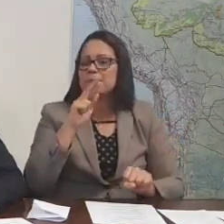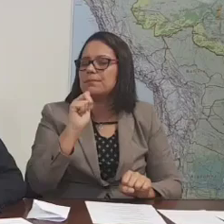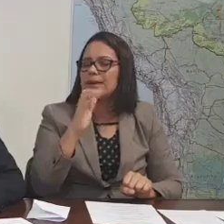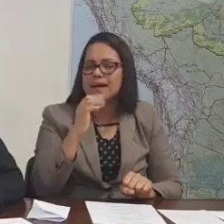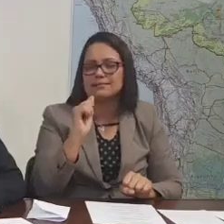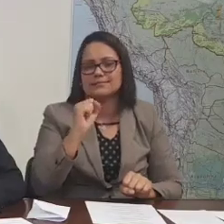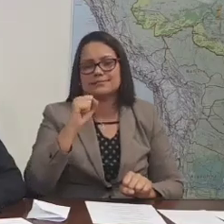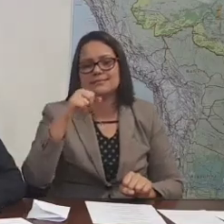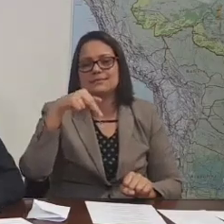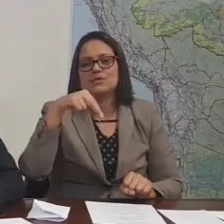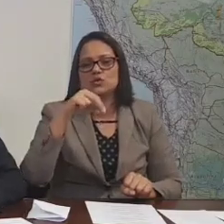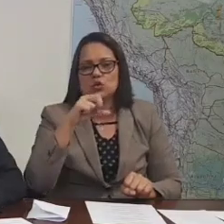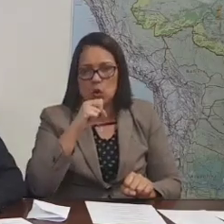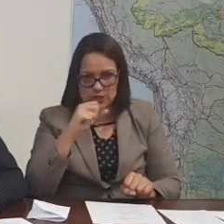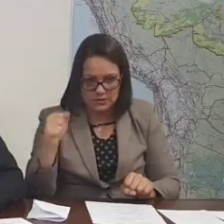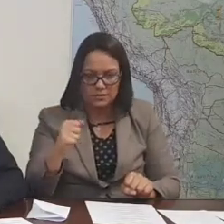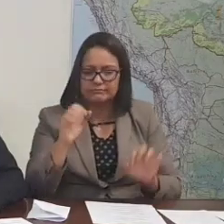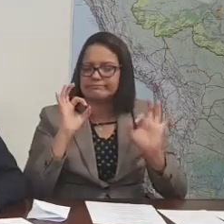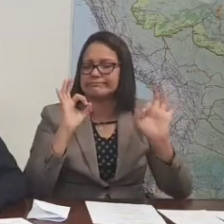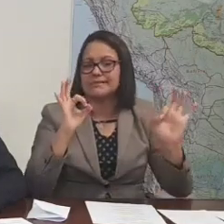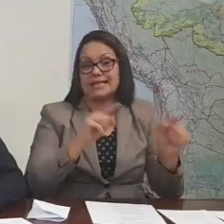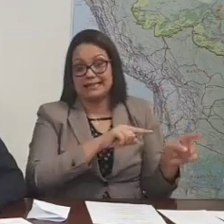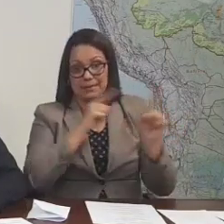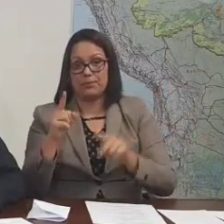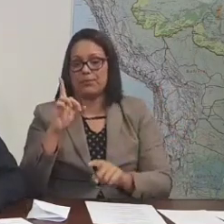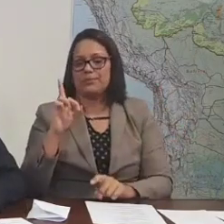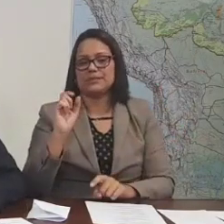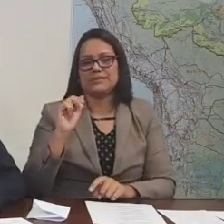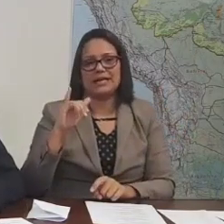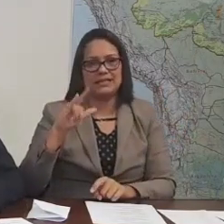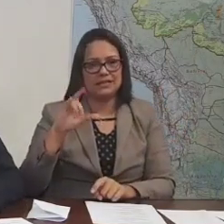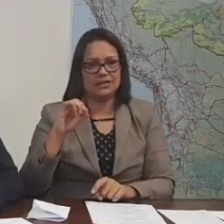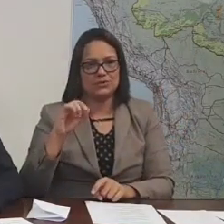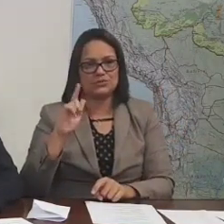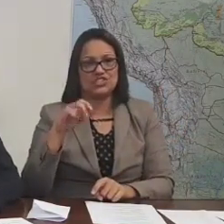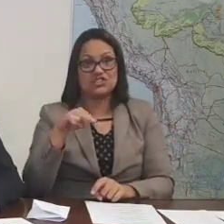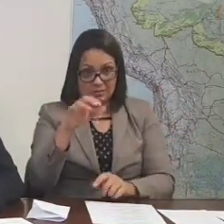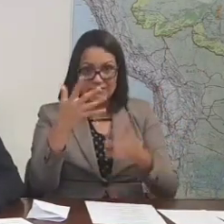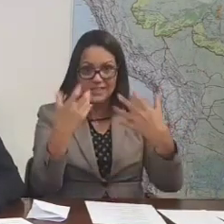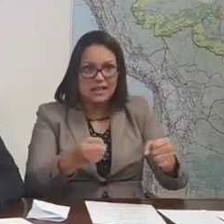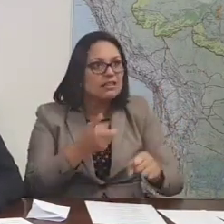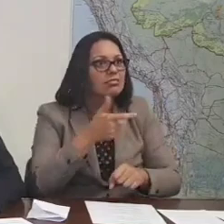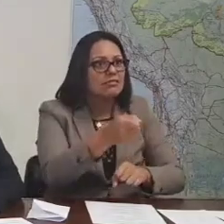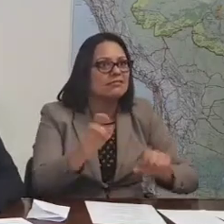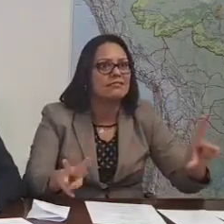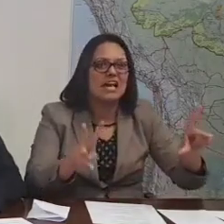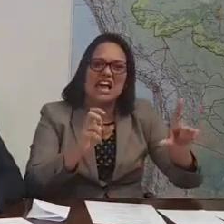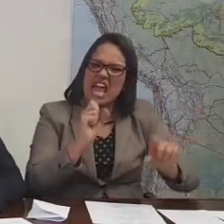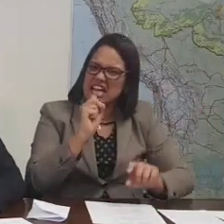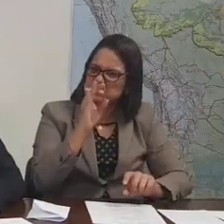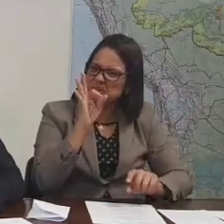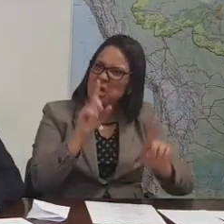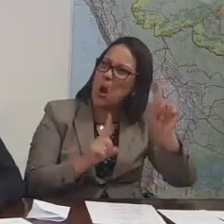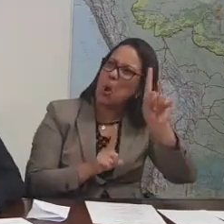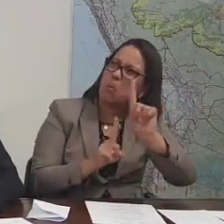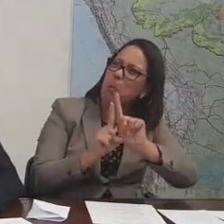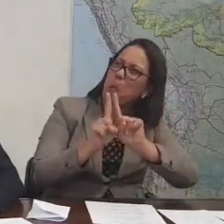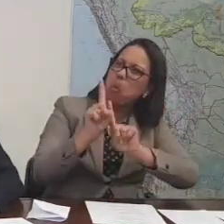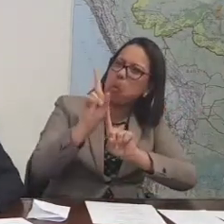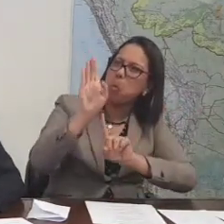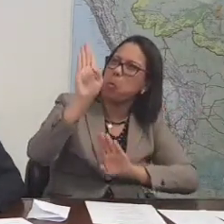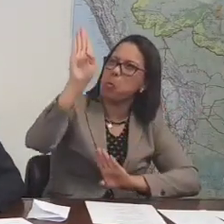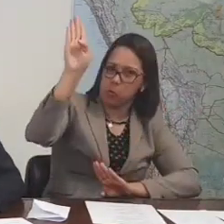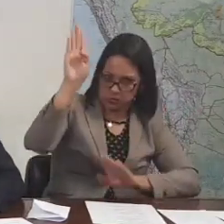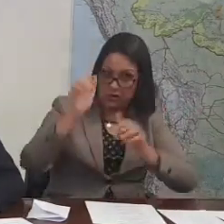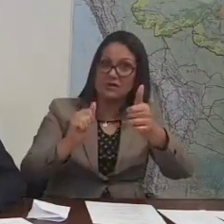excepcional do SBT, tem o Danilo Gentil. Vamos hoje botar o Ibope lá do SBT. Lá cima. Lá em cima. Vocês